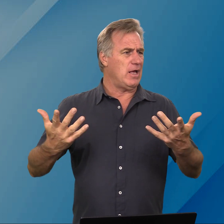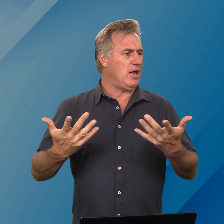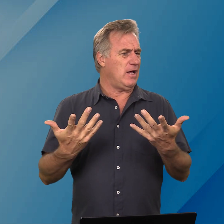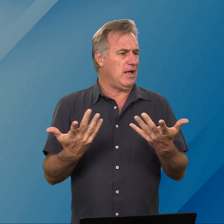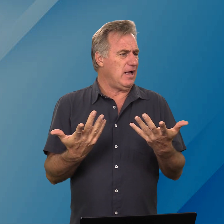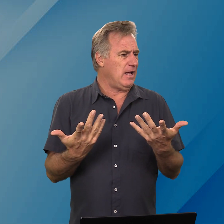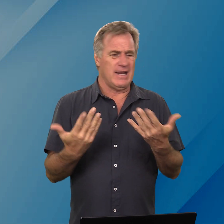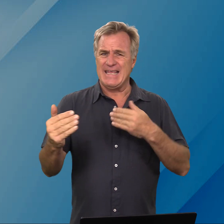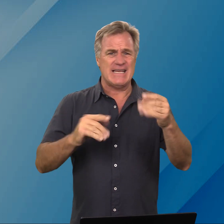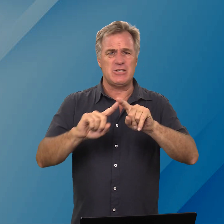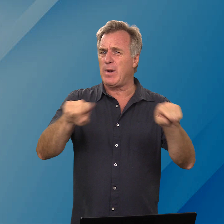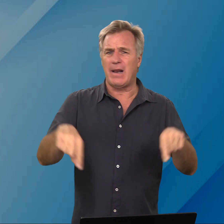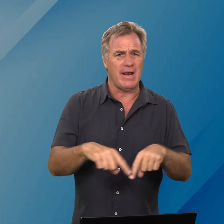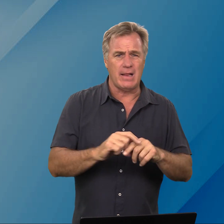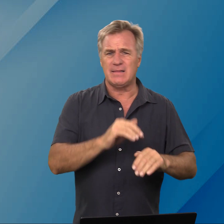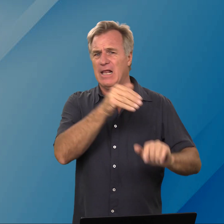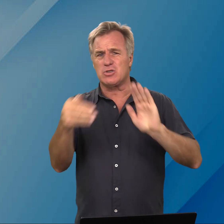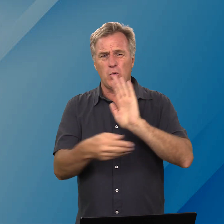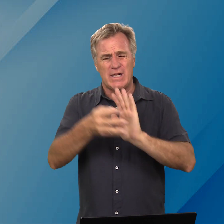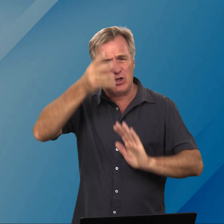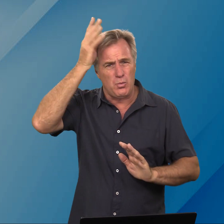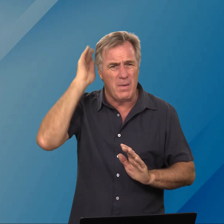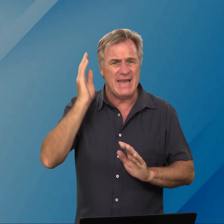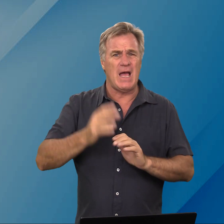Hulle heers nie oor hulle land nie Hulle is onder die Romeine